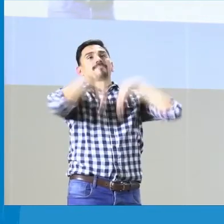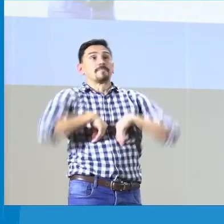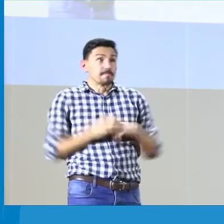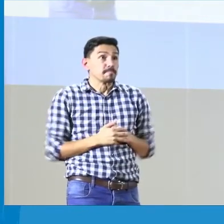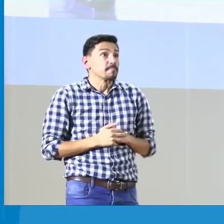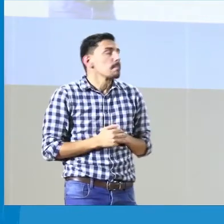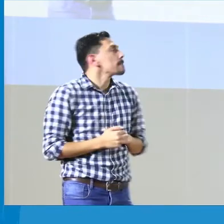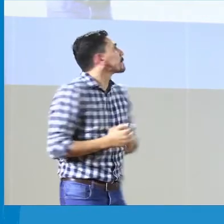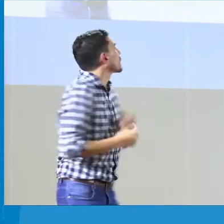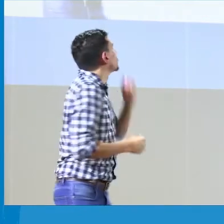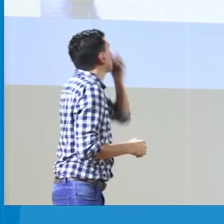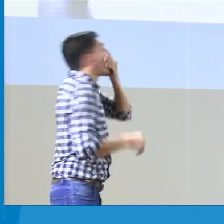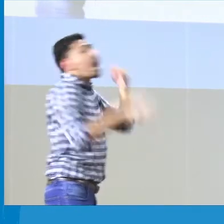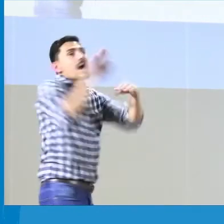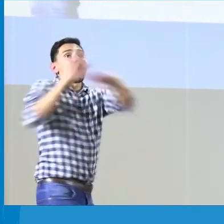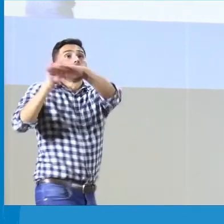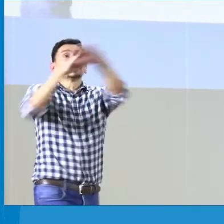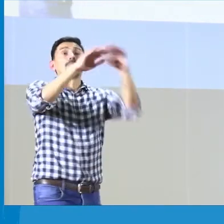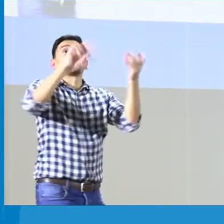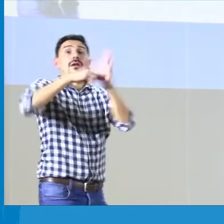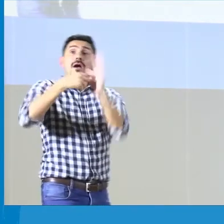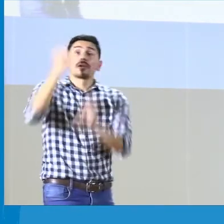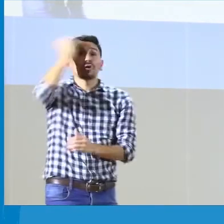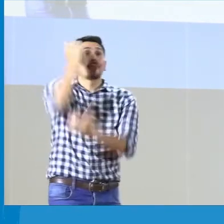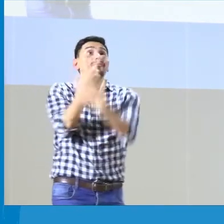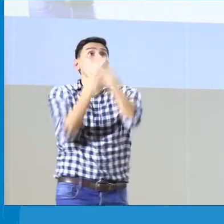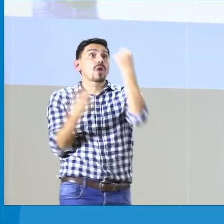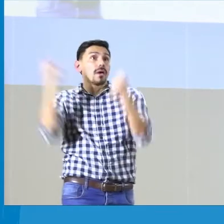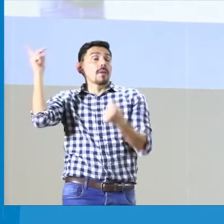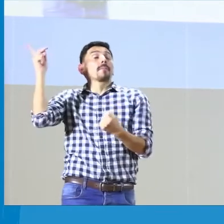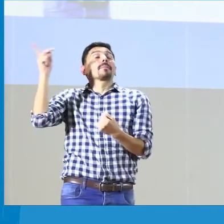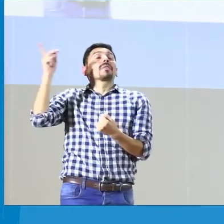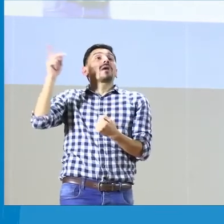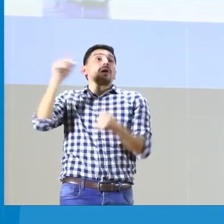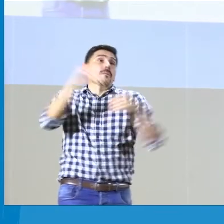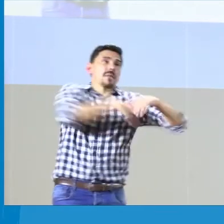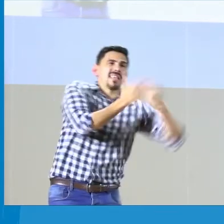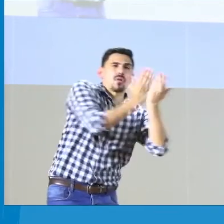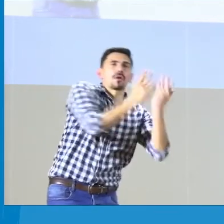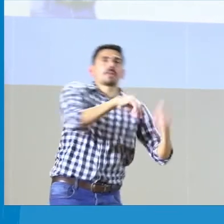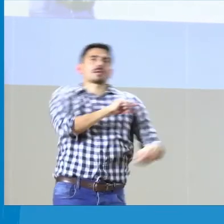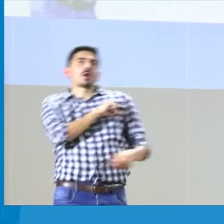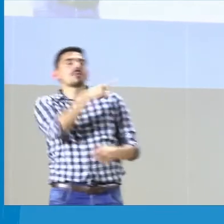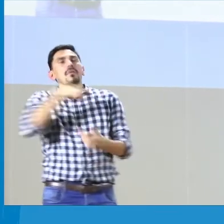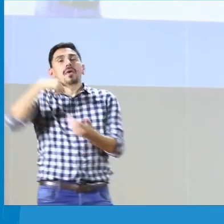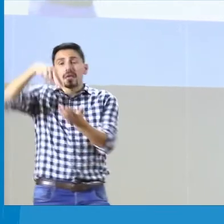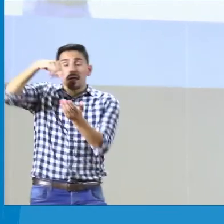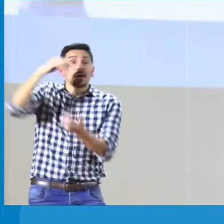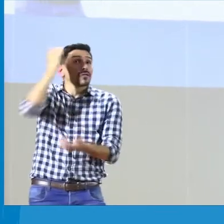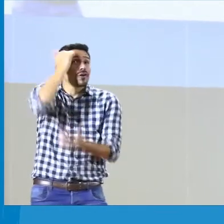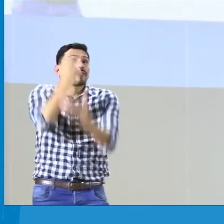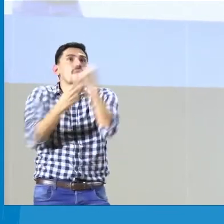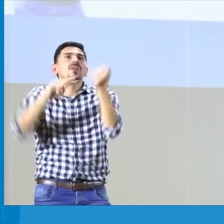divulgación de cuáles son los perfiles de estas personas que van a ejercer como docentes bilingües biculturales.